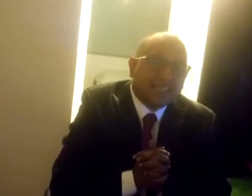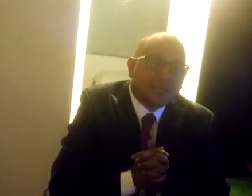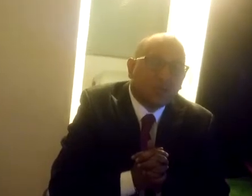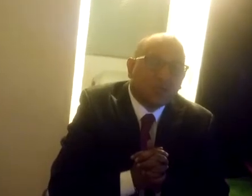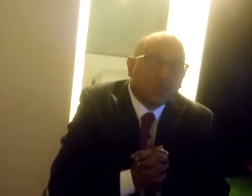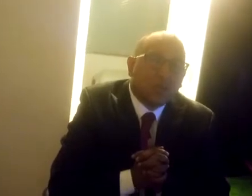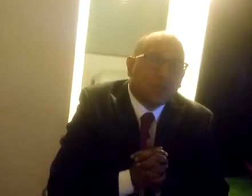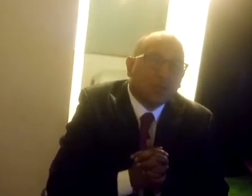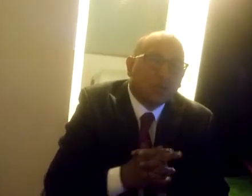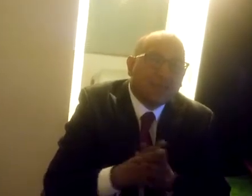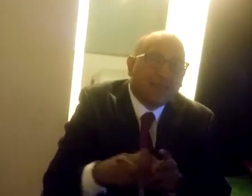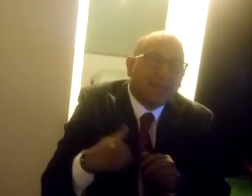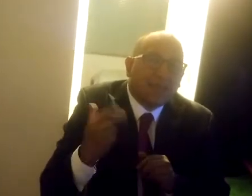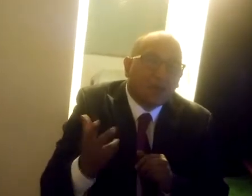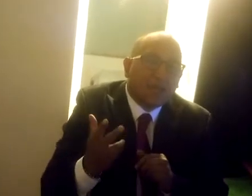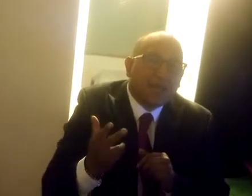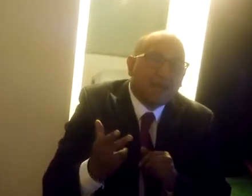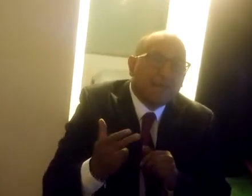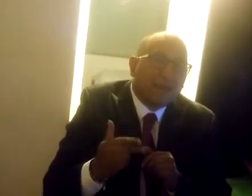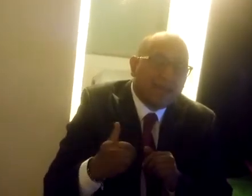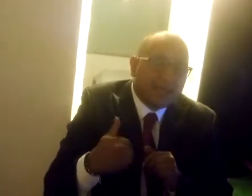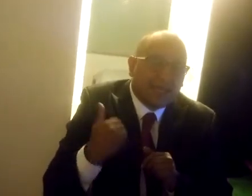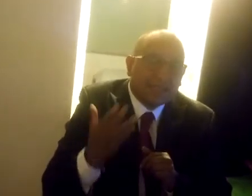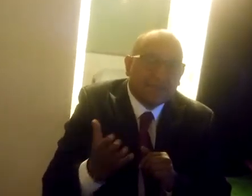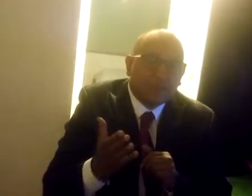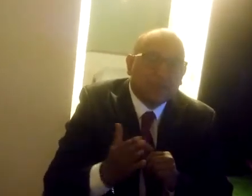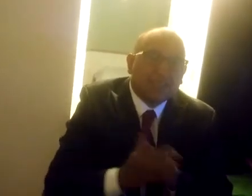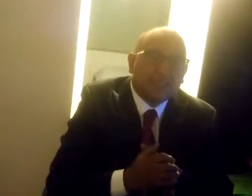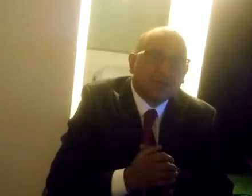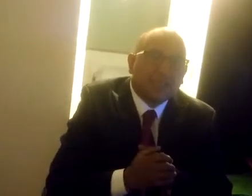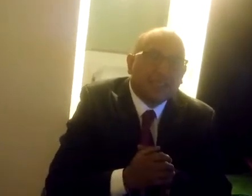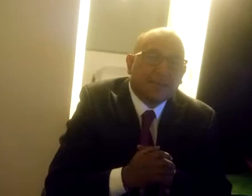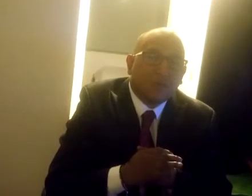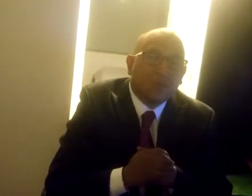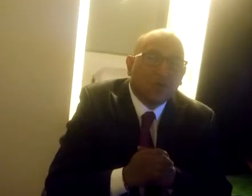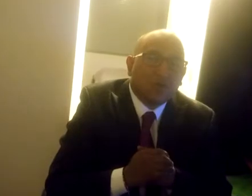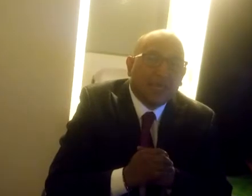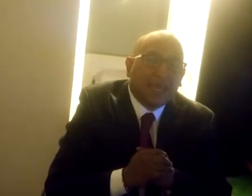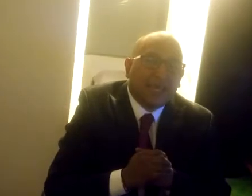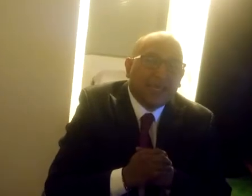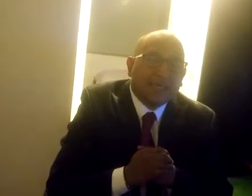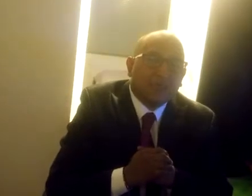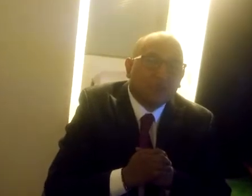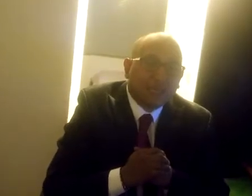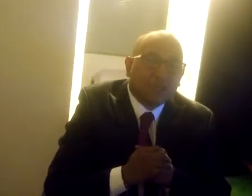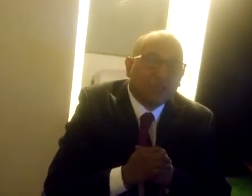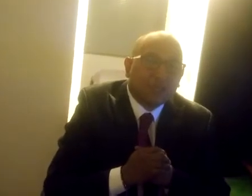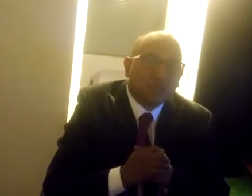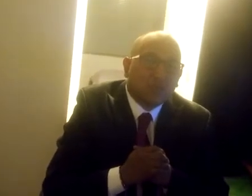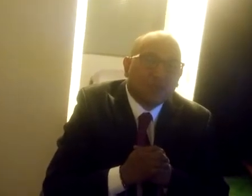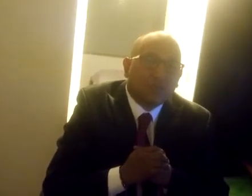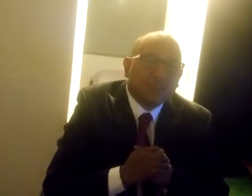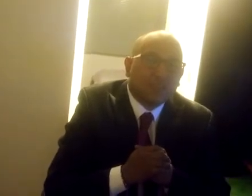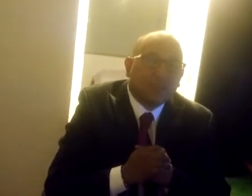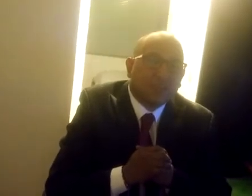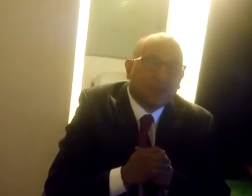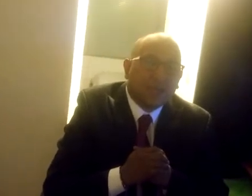está dando una oportunidad de mejora para que se proyecte con el tiempo el proyecto que en su momento quisieron instaurar